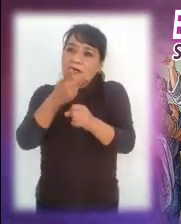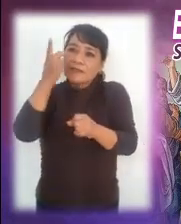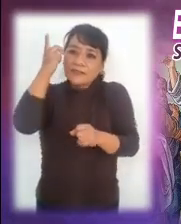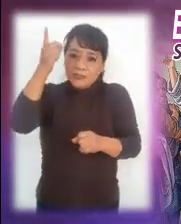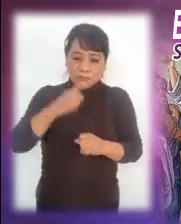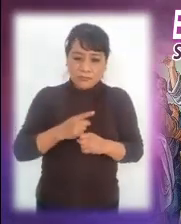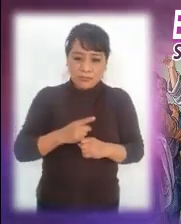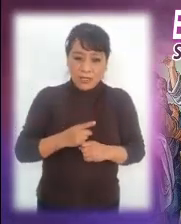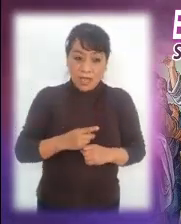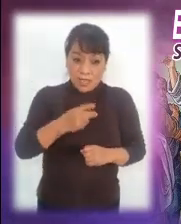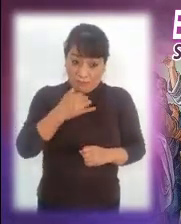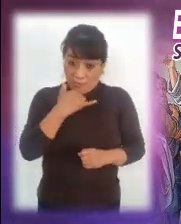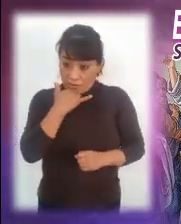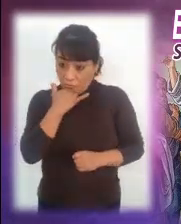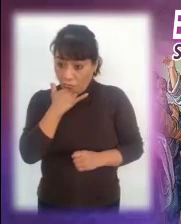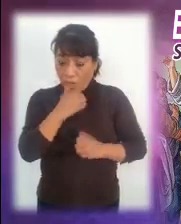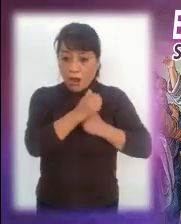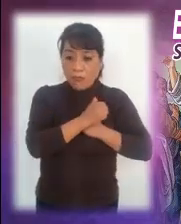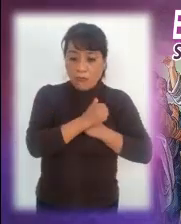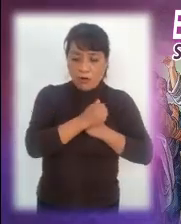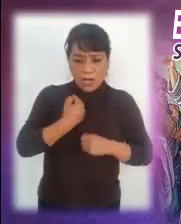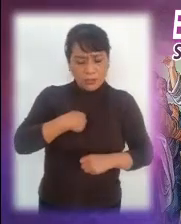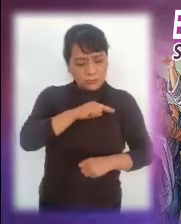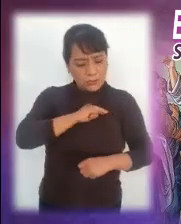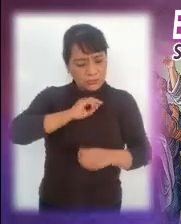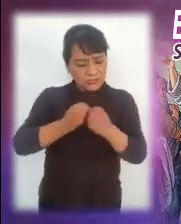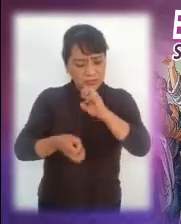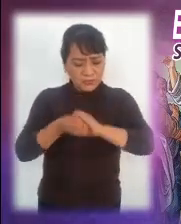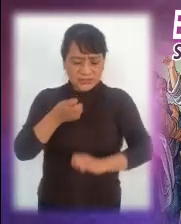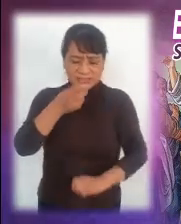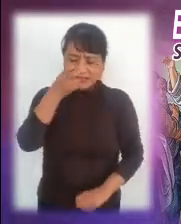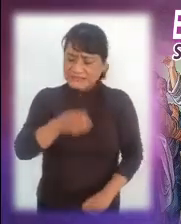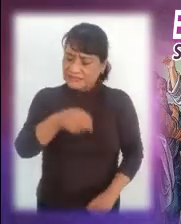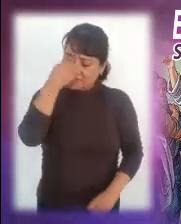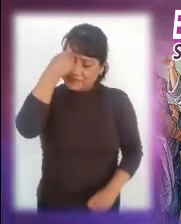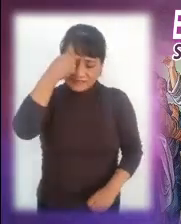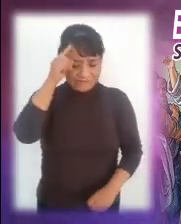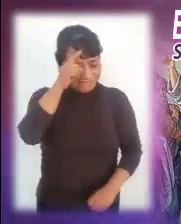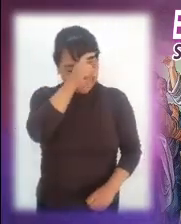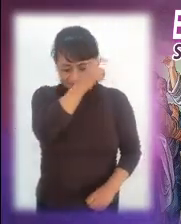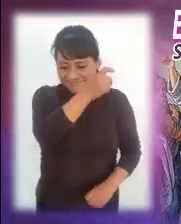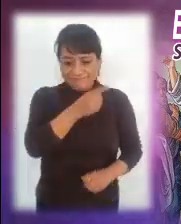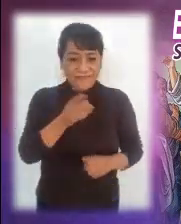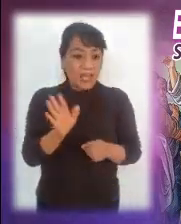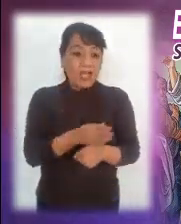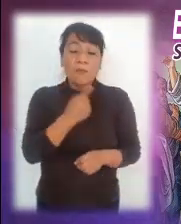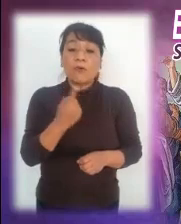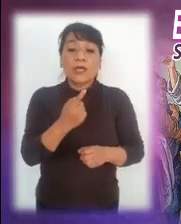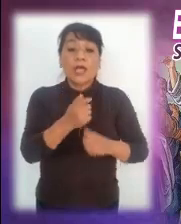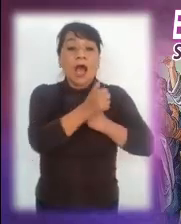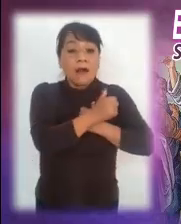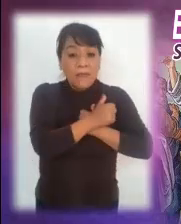a los enemigos. Es verdad, es de lo más difícil, porque